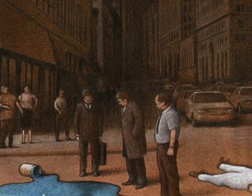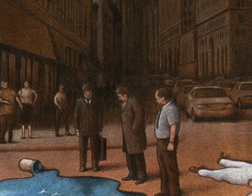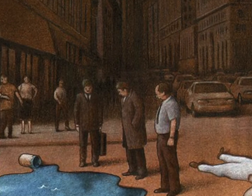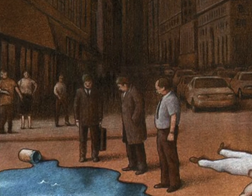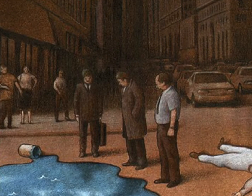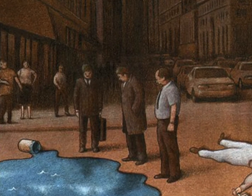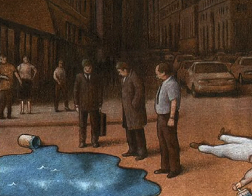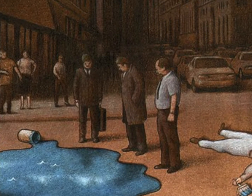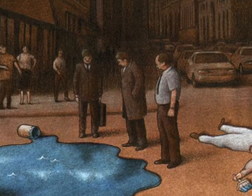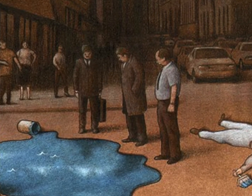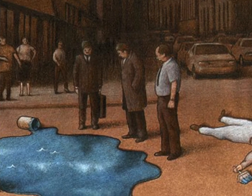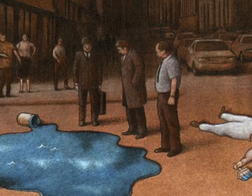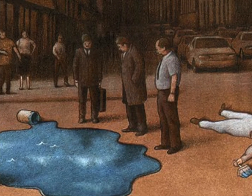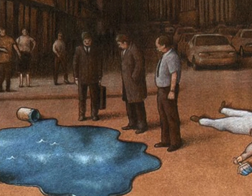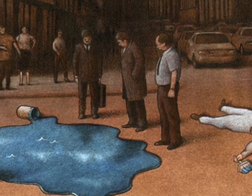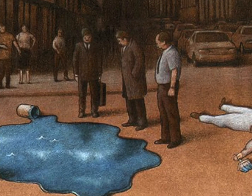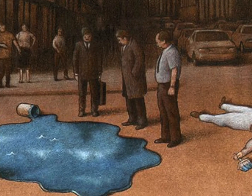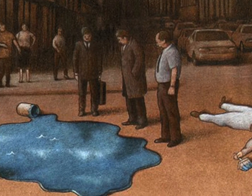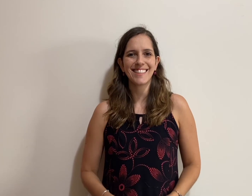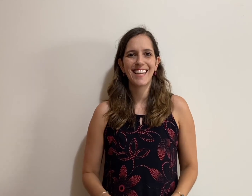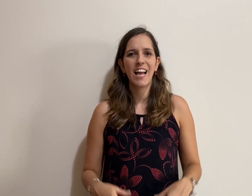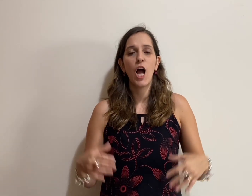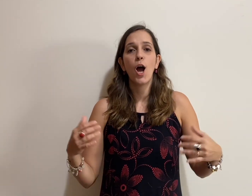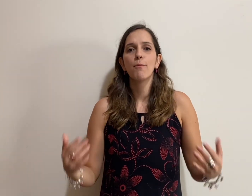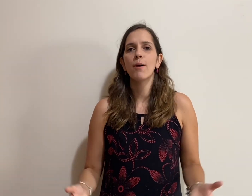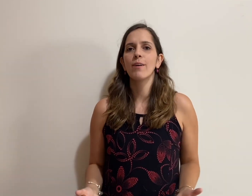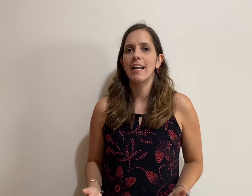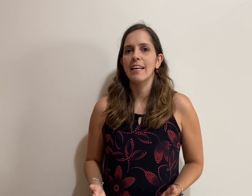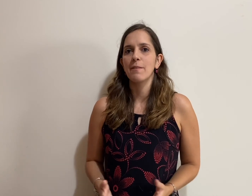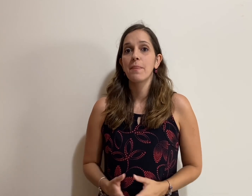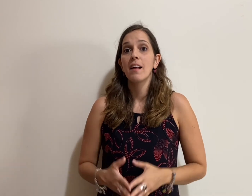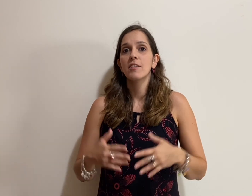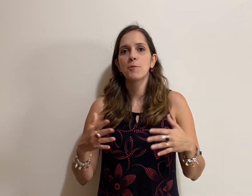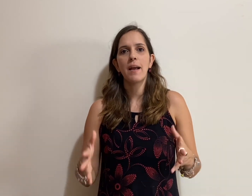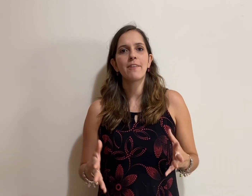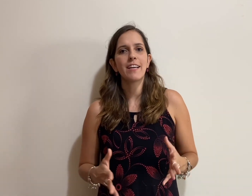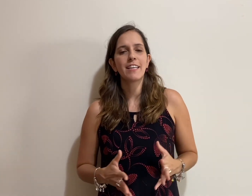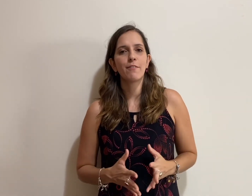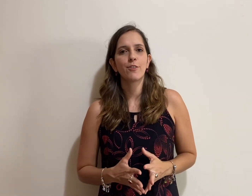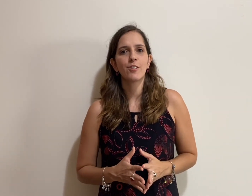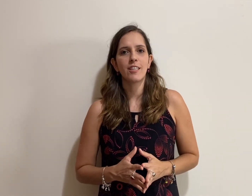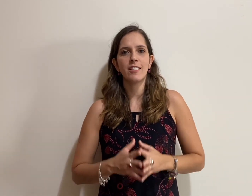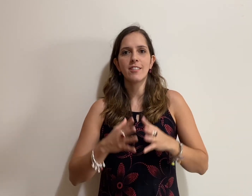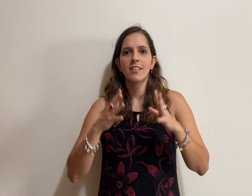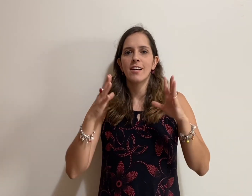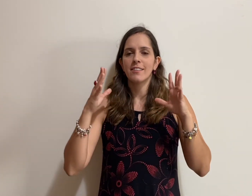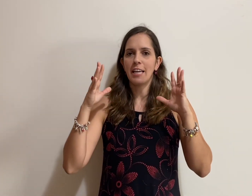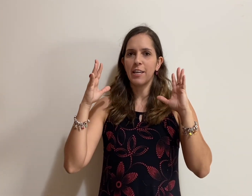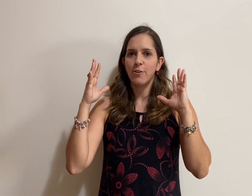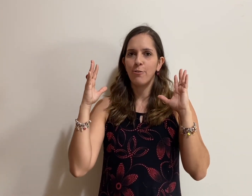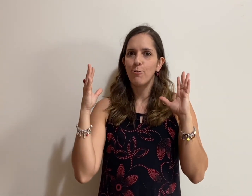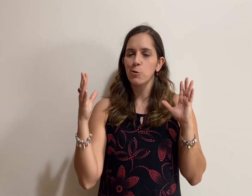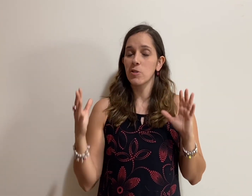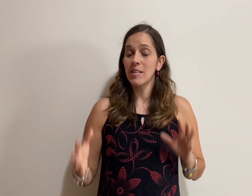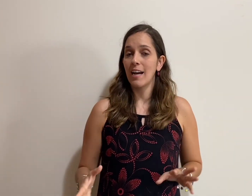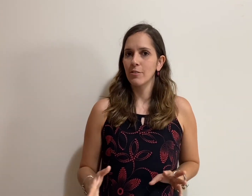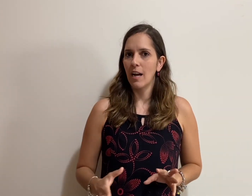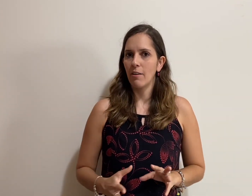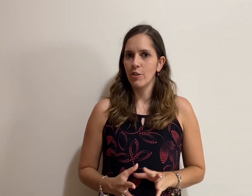torna uma ilustração. Bom, galera, espero aí que vocês tenham gostado da aula de